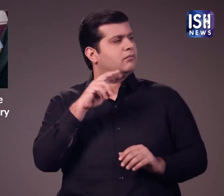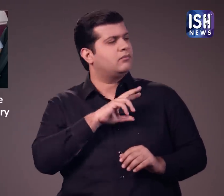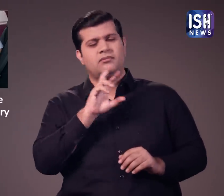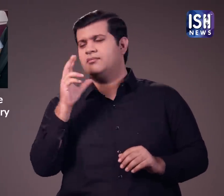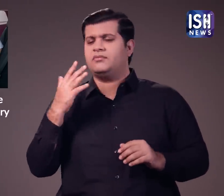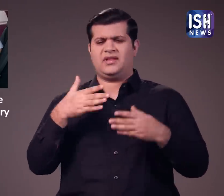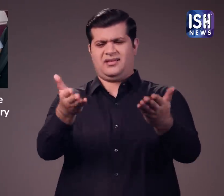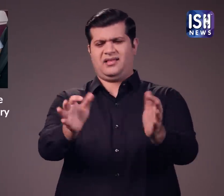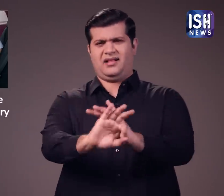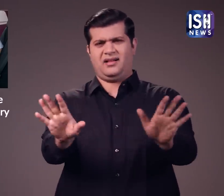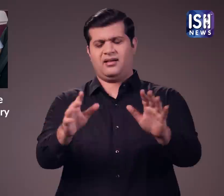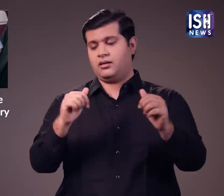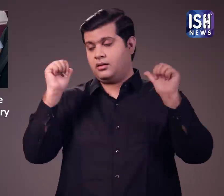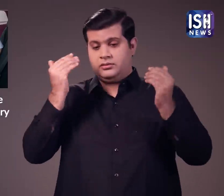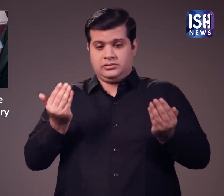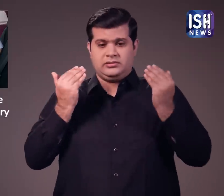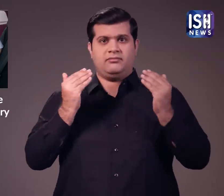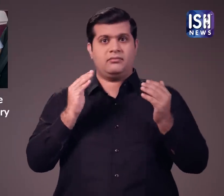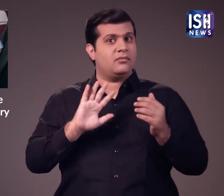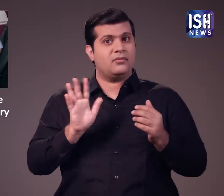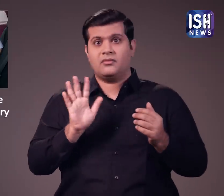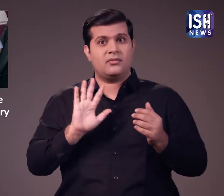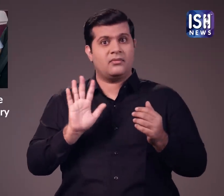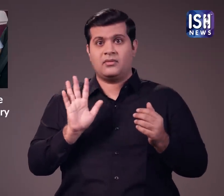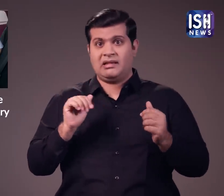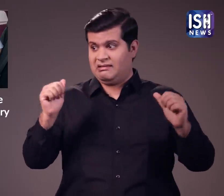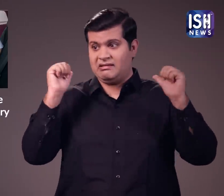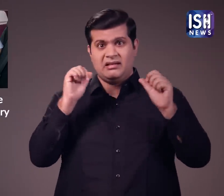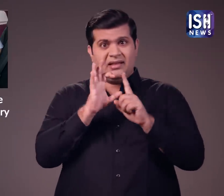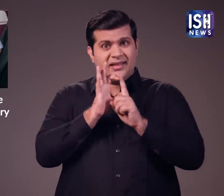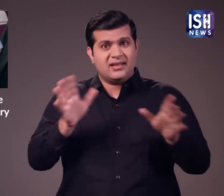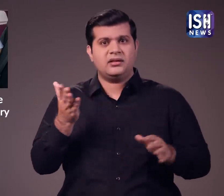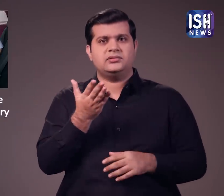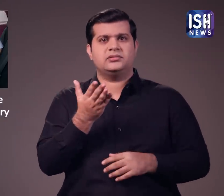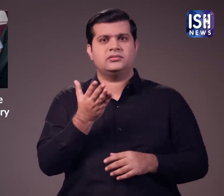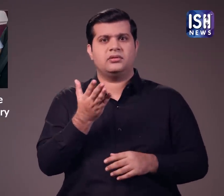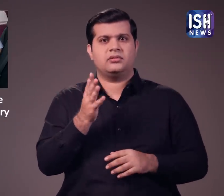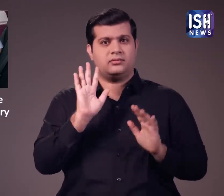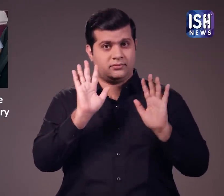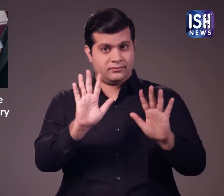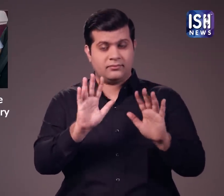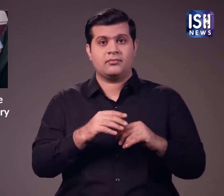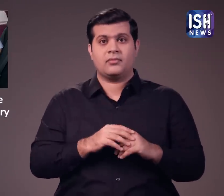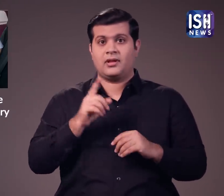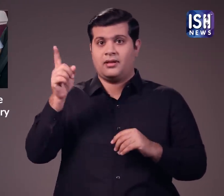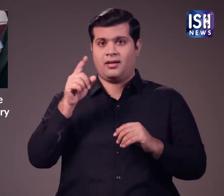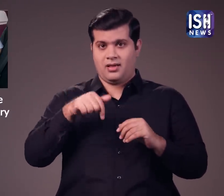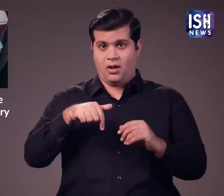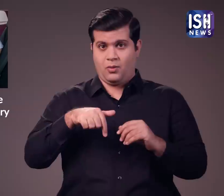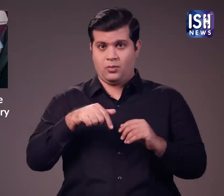उनका उप्योग यह सोच कर नहीं करते कि पीछे आप सुरक्षित रहेंगे यह सत्य नहीं है पीछे की सीट में भी यह खत्रा होता है हाला कि